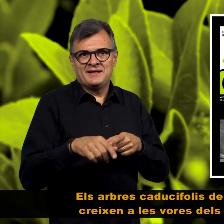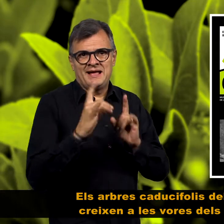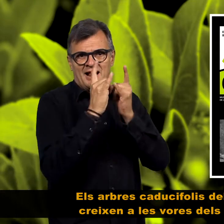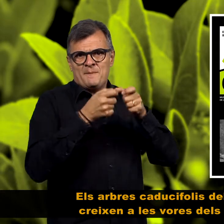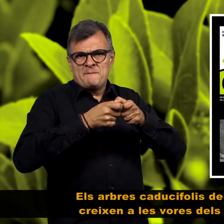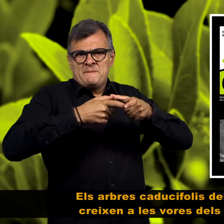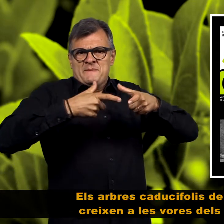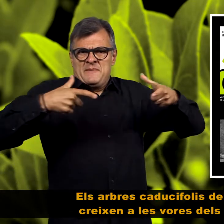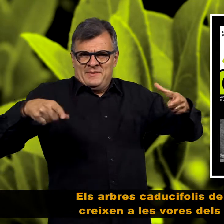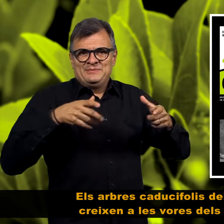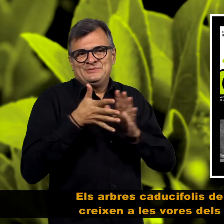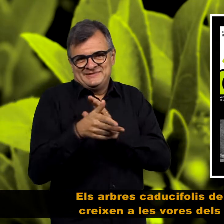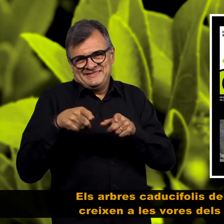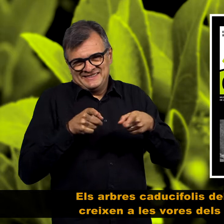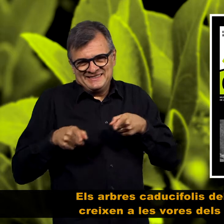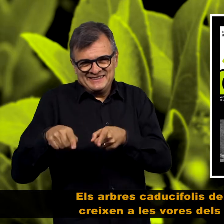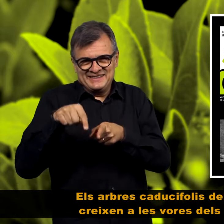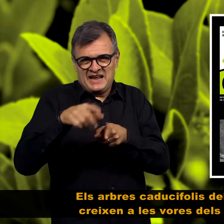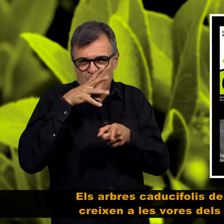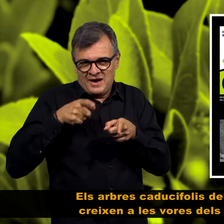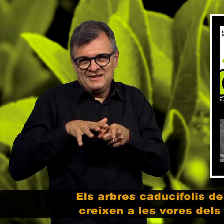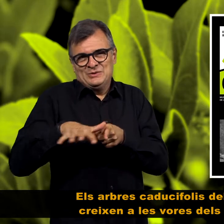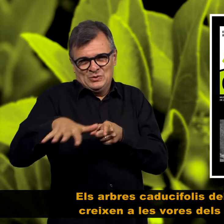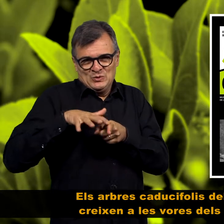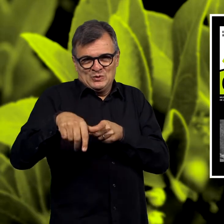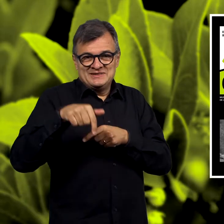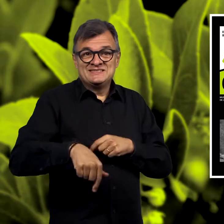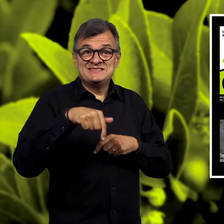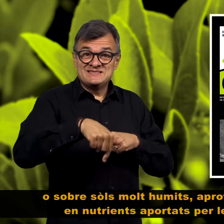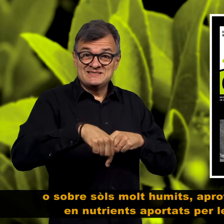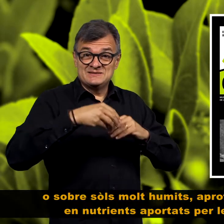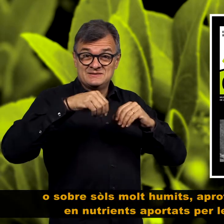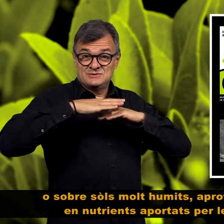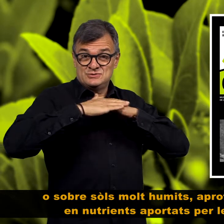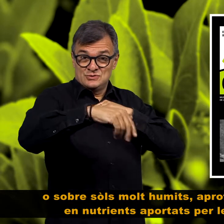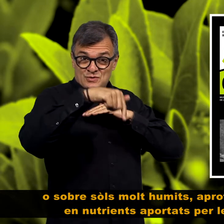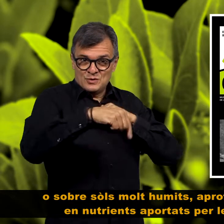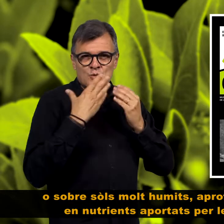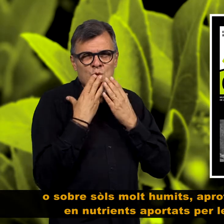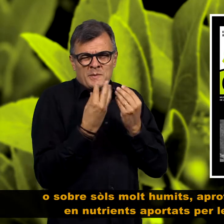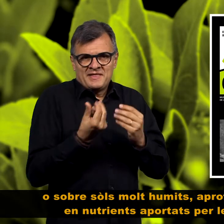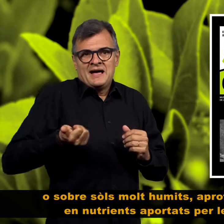o sobre sols molt humits, aprofitant la seva riquesa en nutrients aportats per les aigües fluvials.